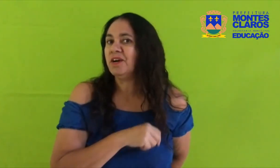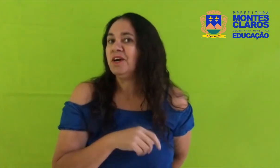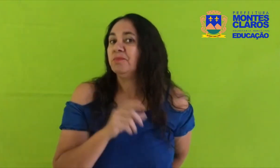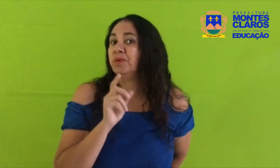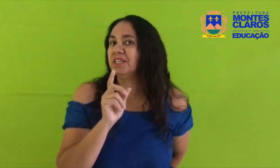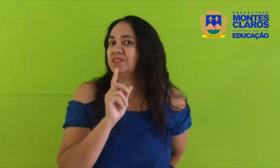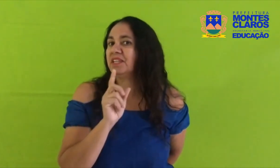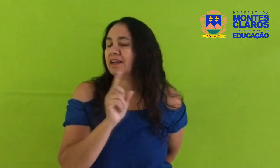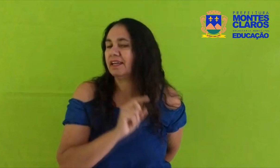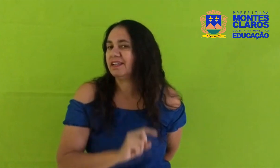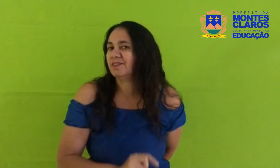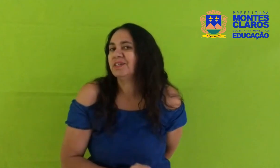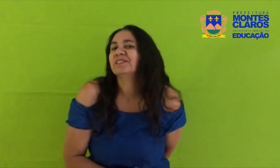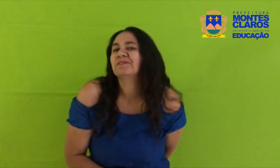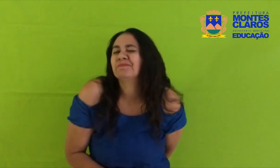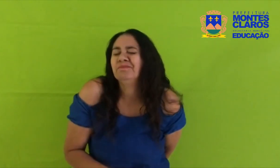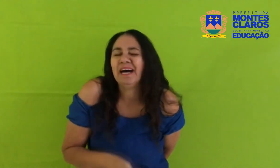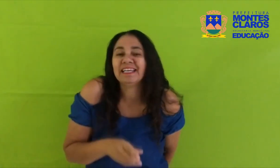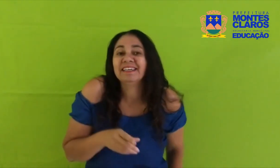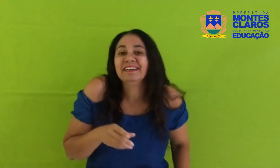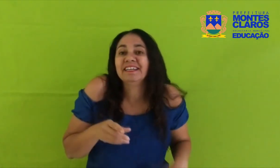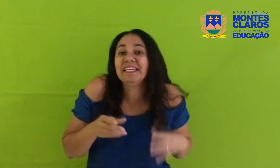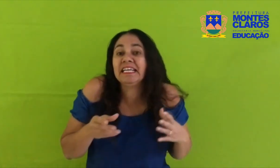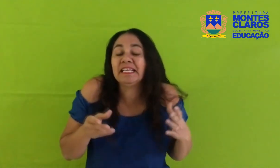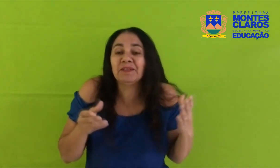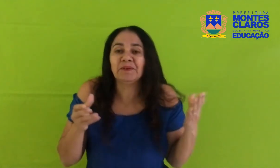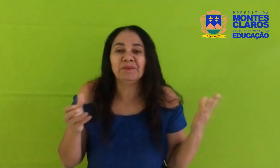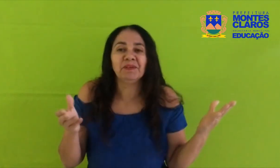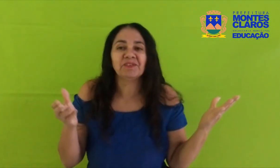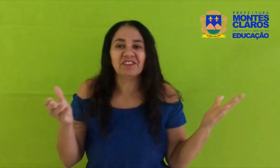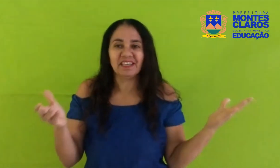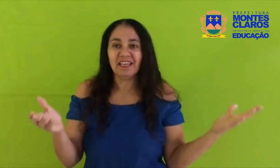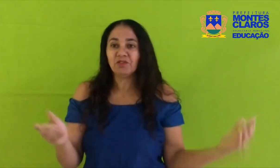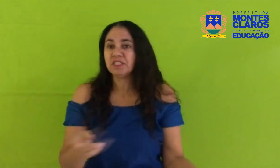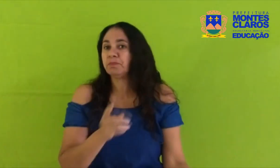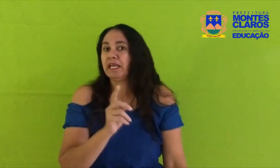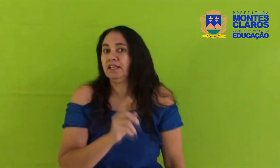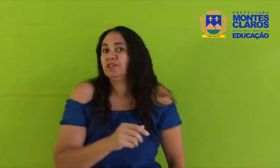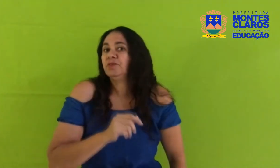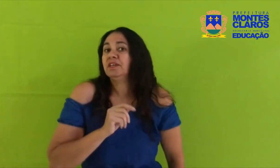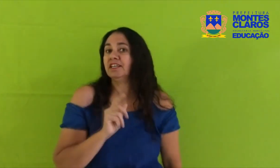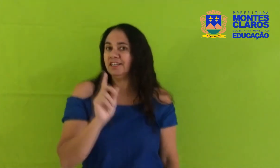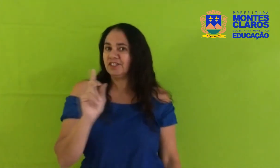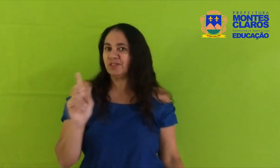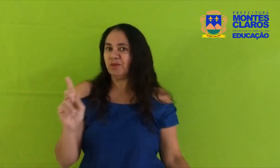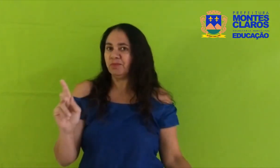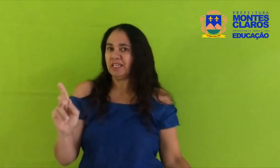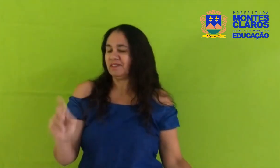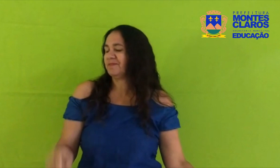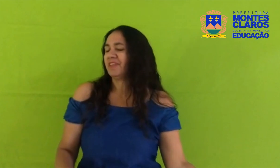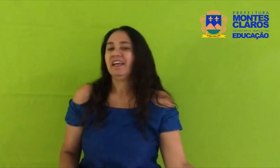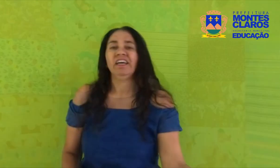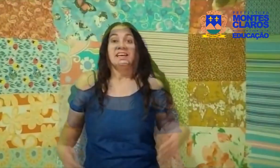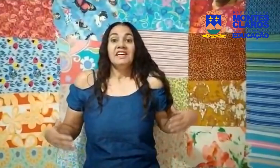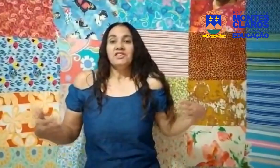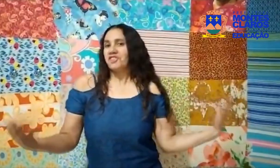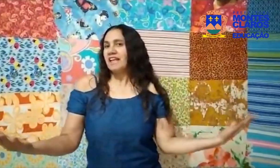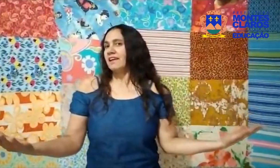Por isso, naquela noite, Mariana nem dormiu direito esperando o grande morrer Já na